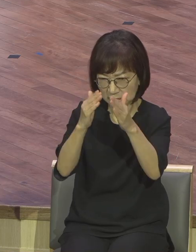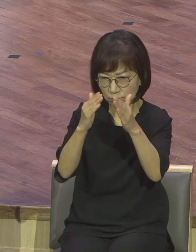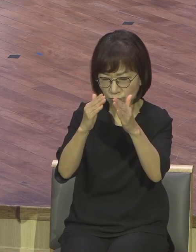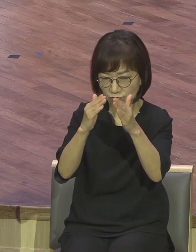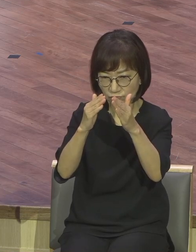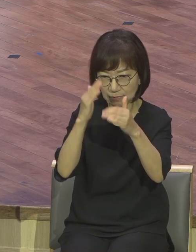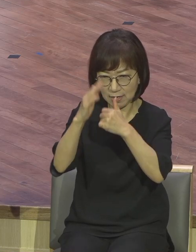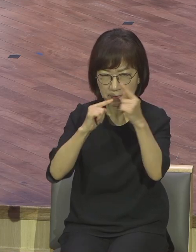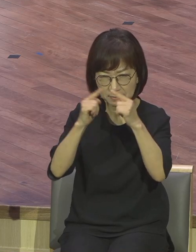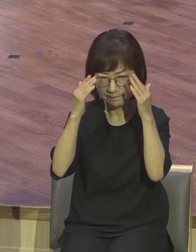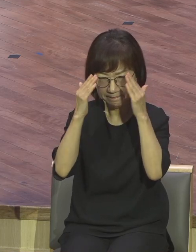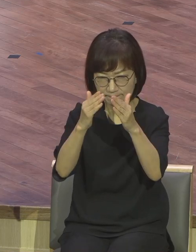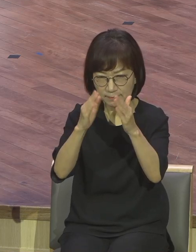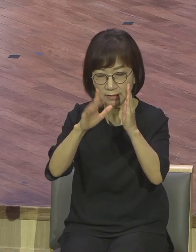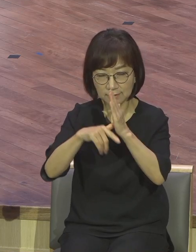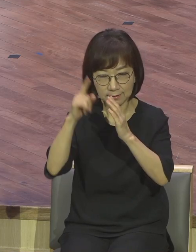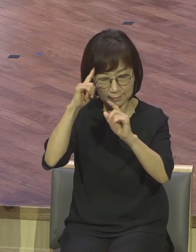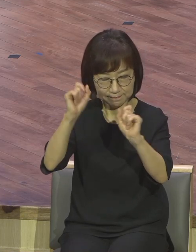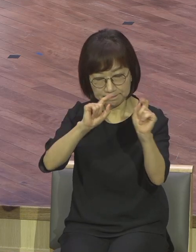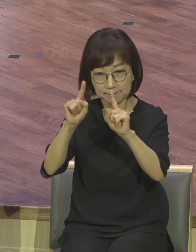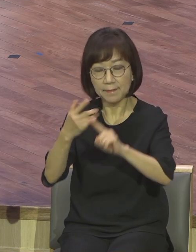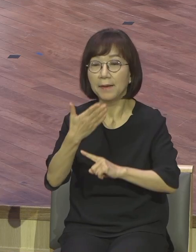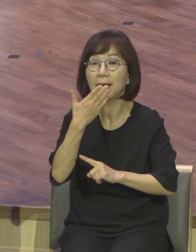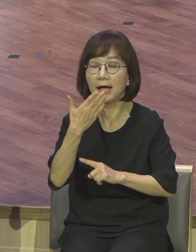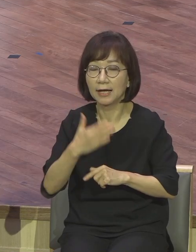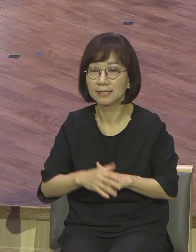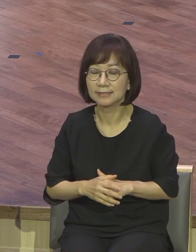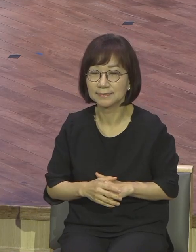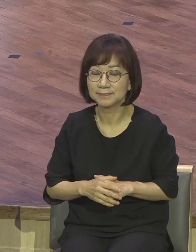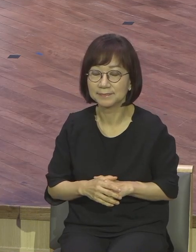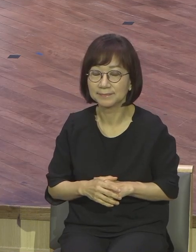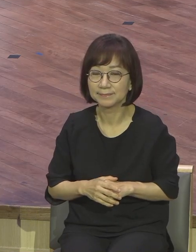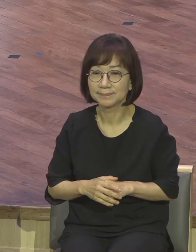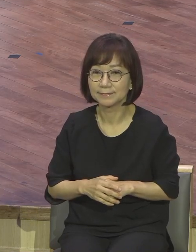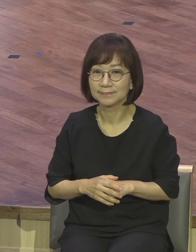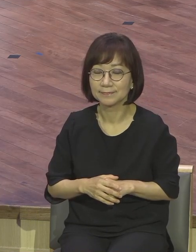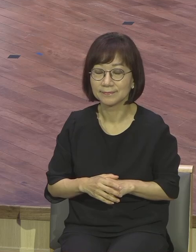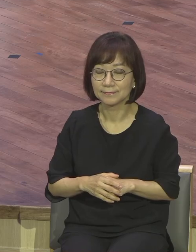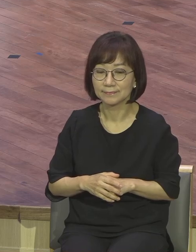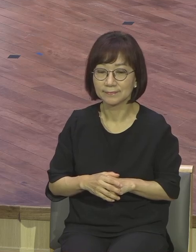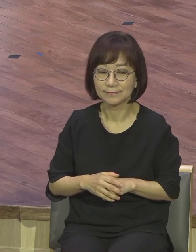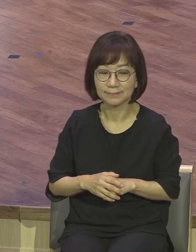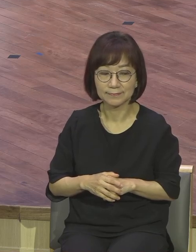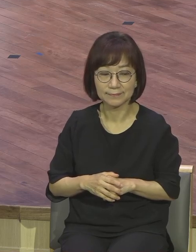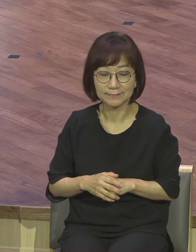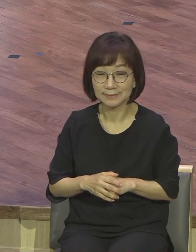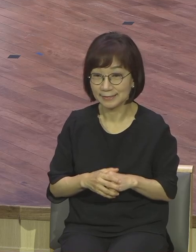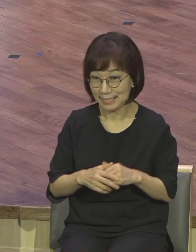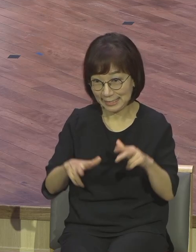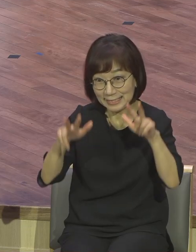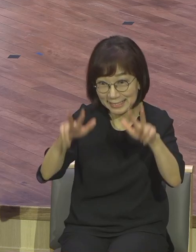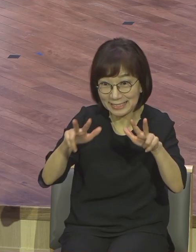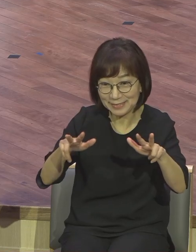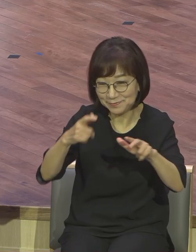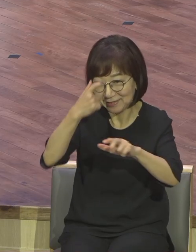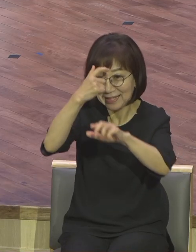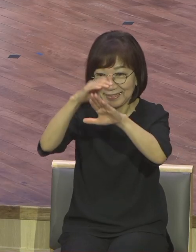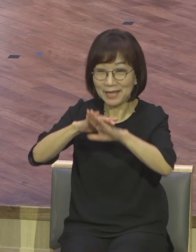듣게 있는 사람 지금 예배 이 시간에 성공하시기 바랍니다 예배 성공